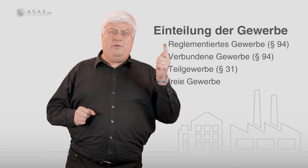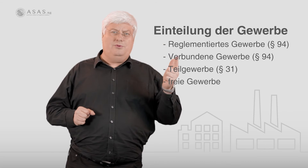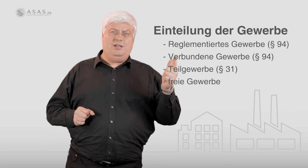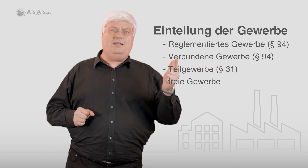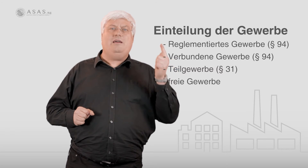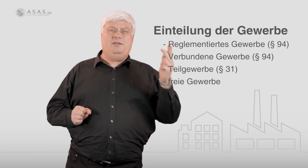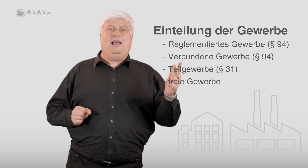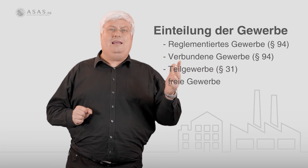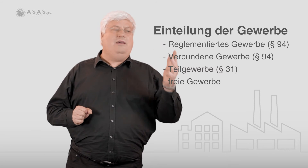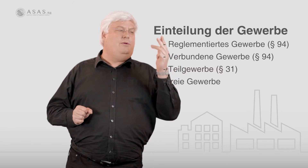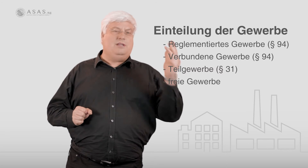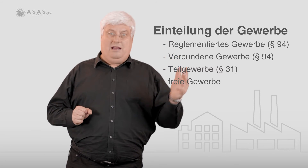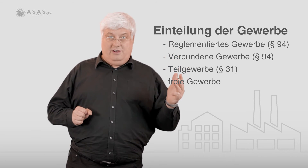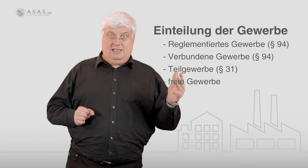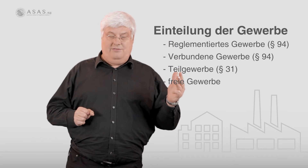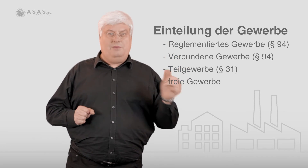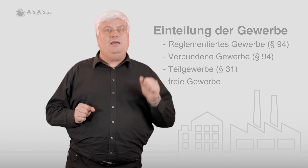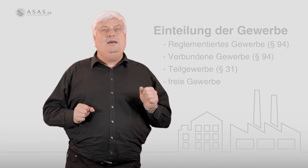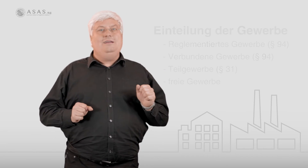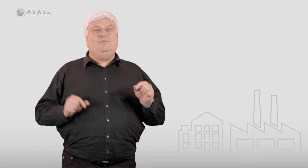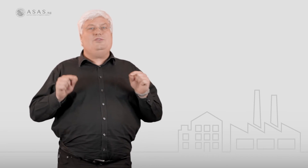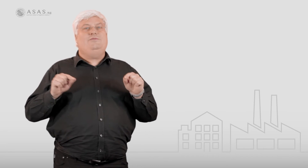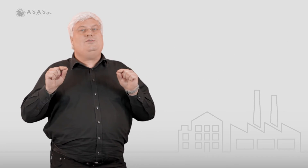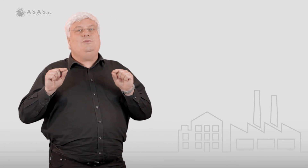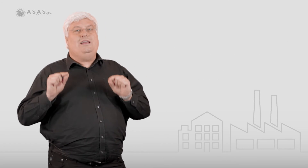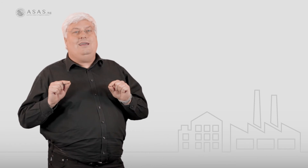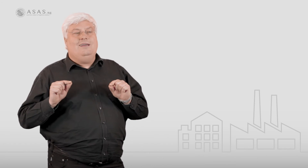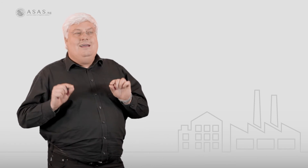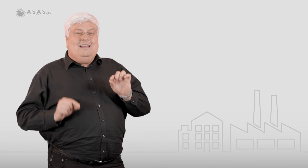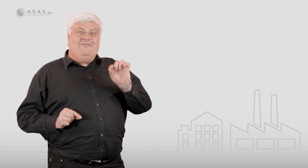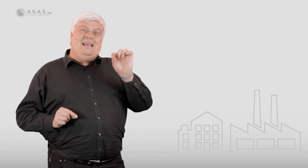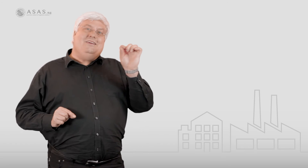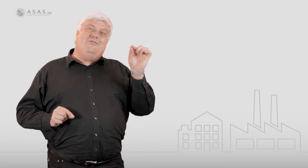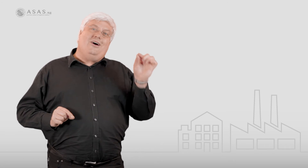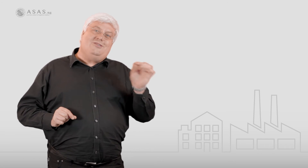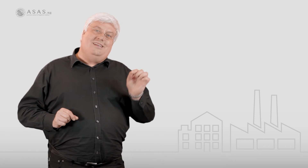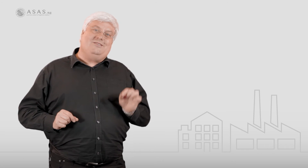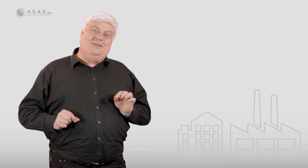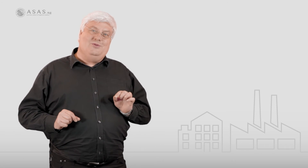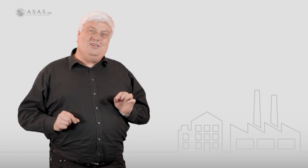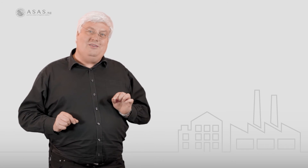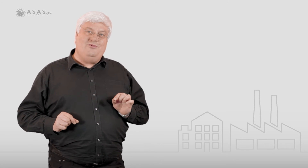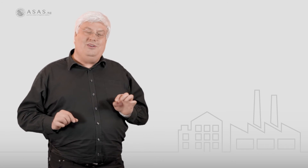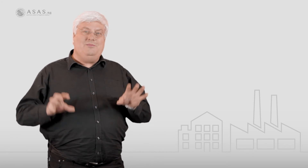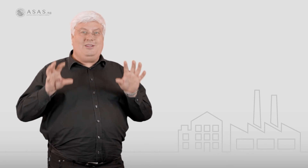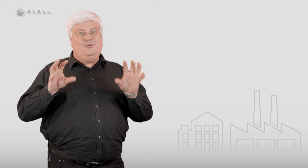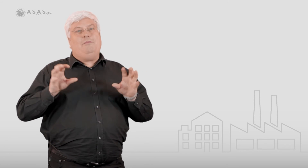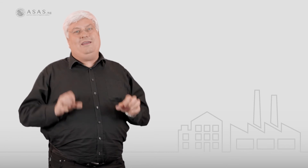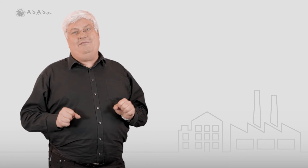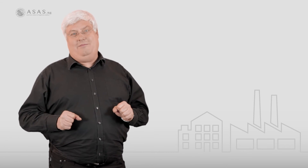verbundene Gewerbe, Teilgewerbe oder einfache Gewerbe, dann müssen wir uns überlegen, welche Voraussetzungen muss ich erfüllen, damit ich überhaupt ein Gewerbe